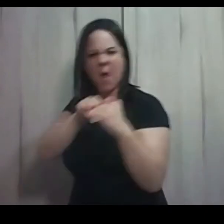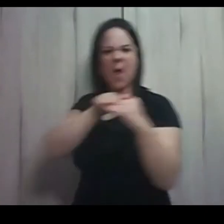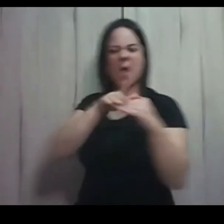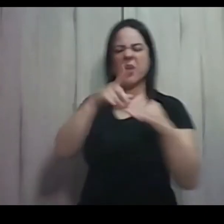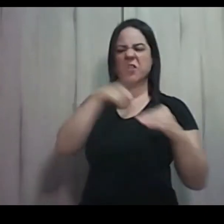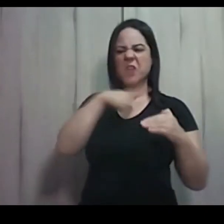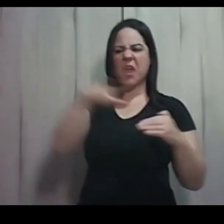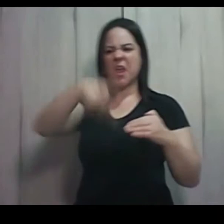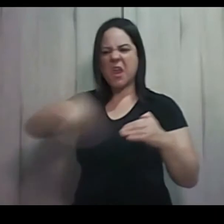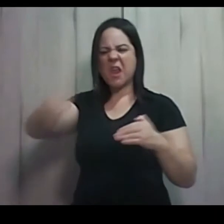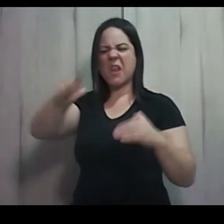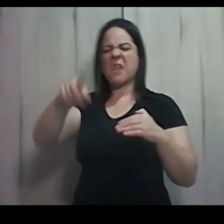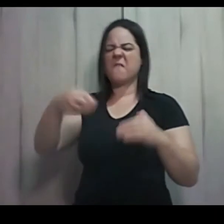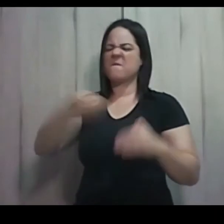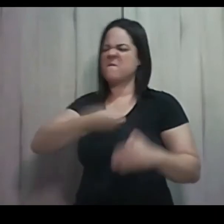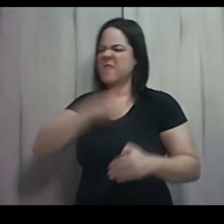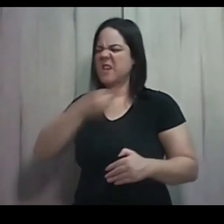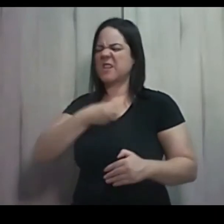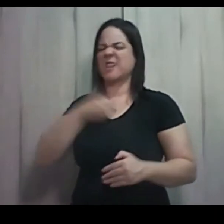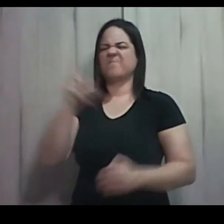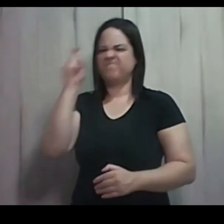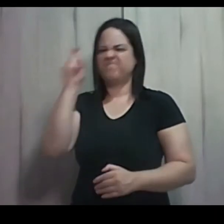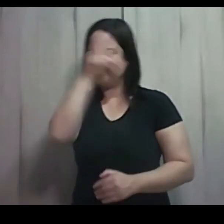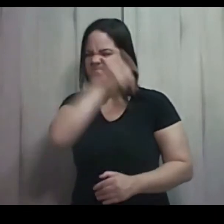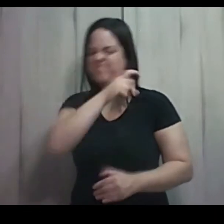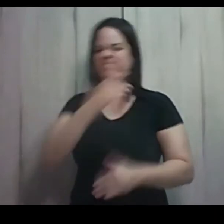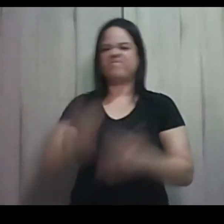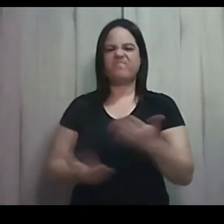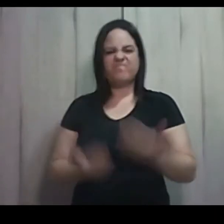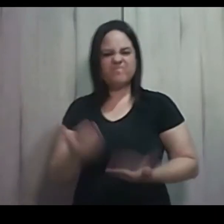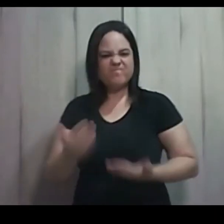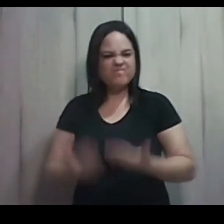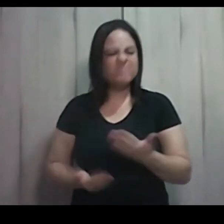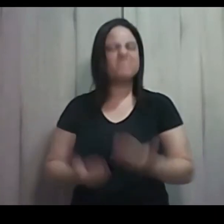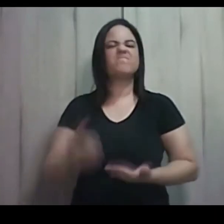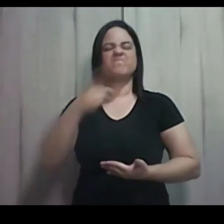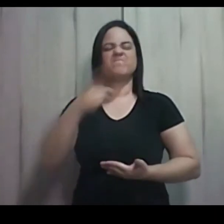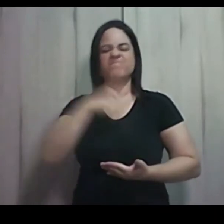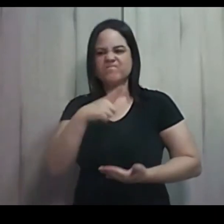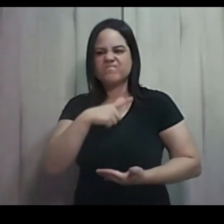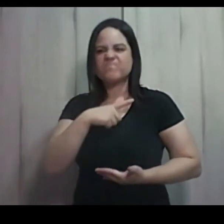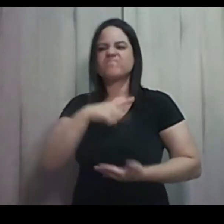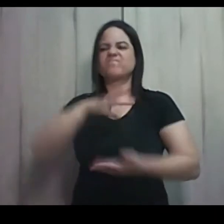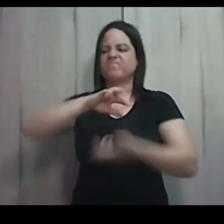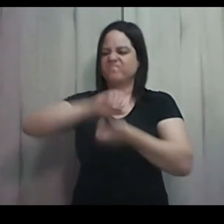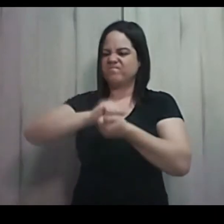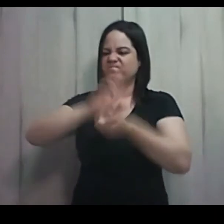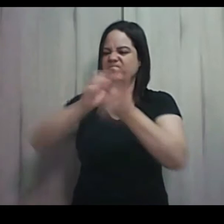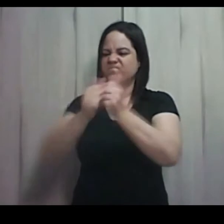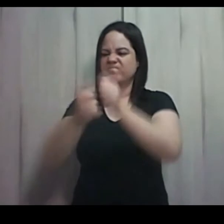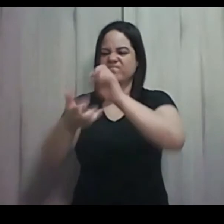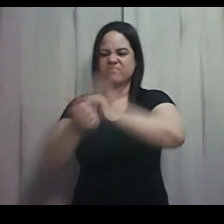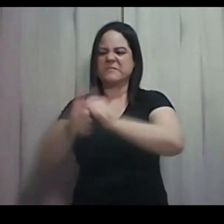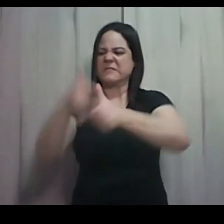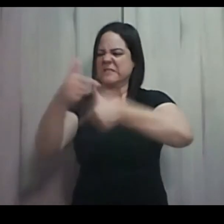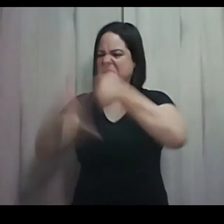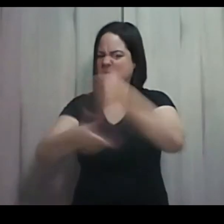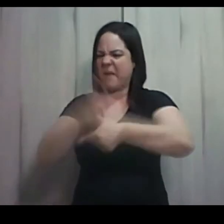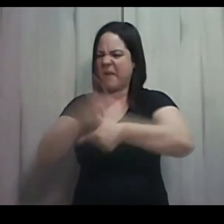dura de servidão, com barro, tijolos e todo tipo de trabalho no campo, com todo